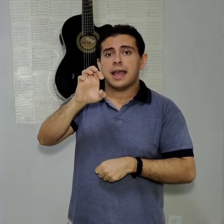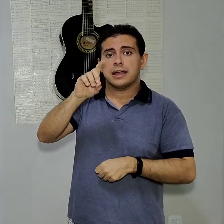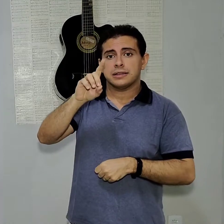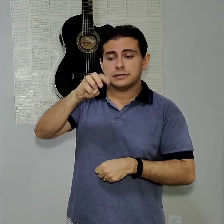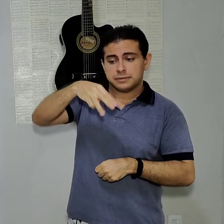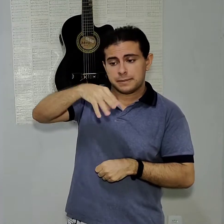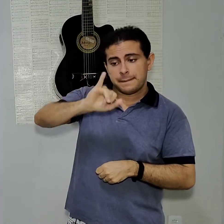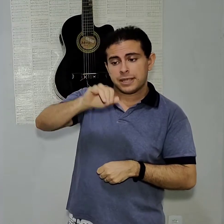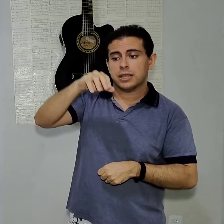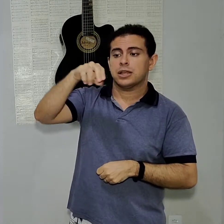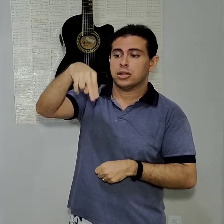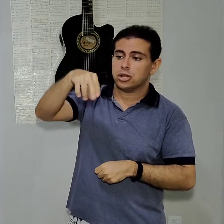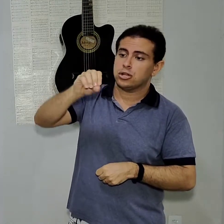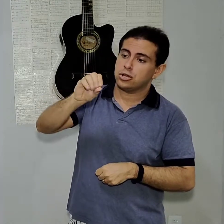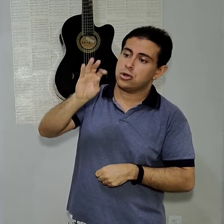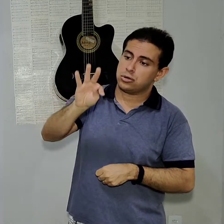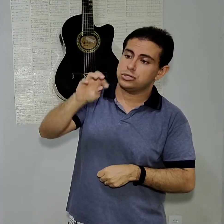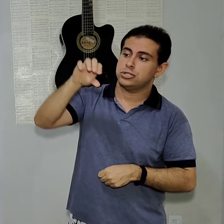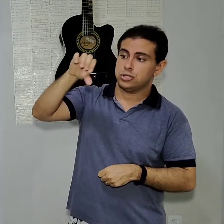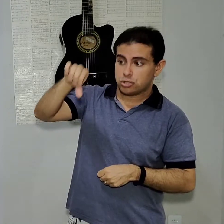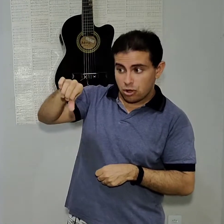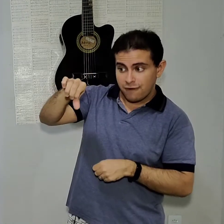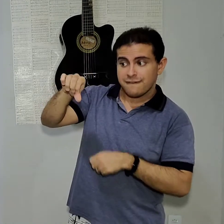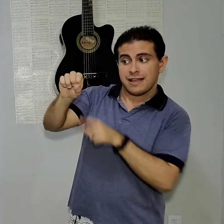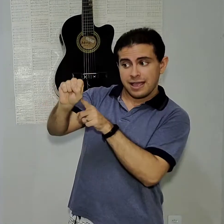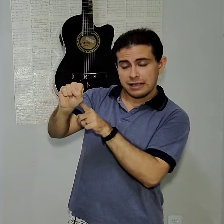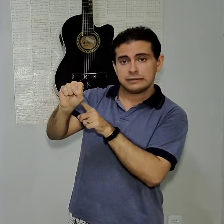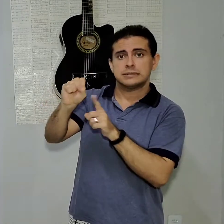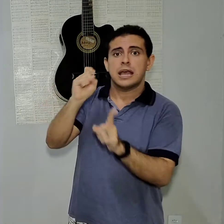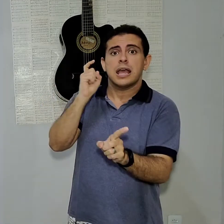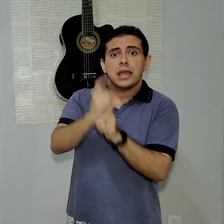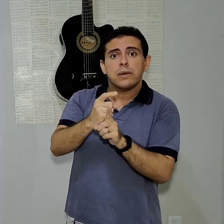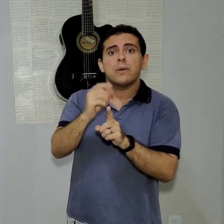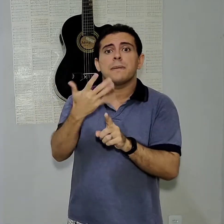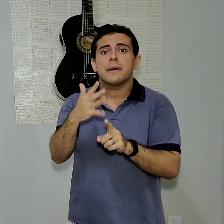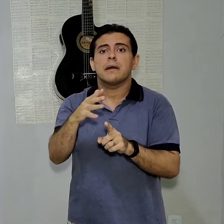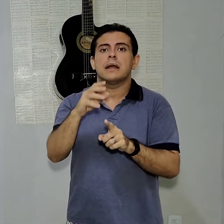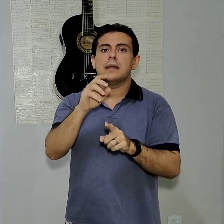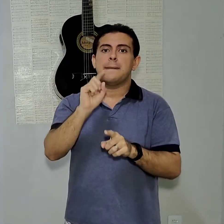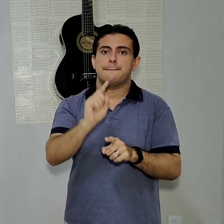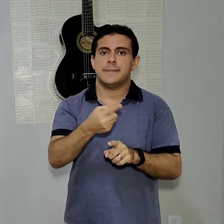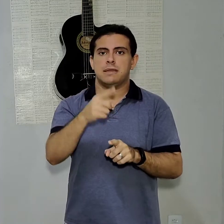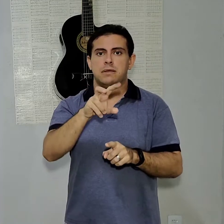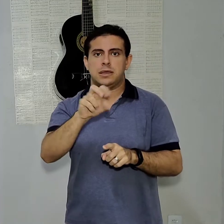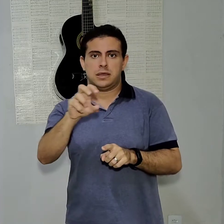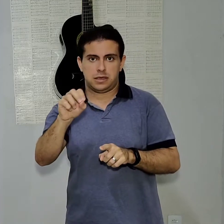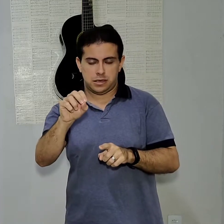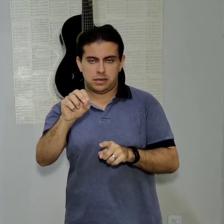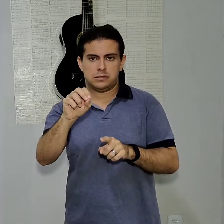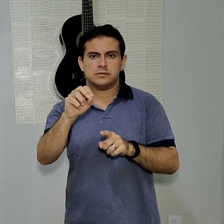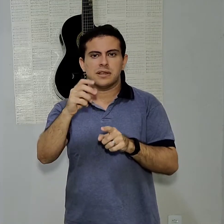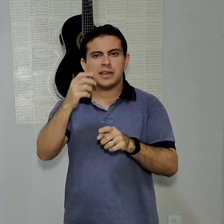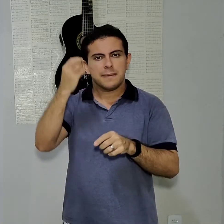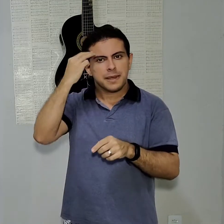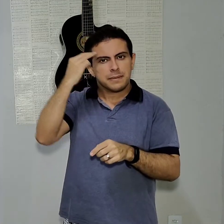Você consegue encontrar ele por cerca de R$1.500, né? O de 64 GB. A R$1.700, o de 128 GB.